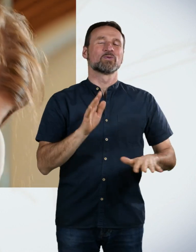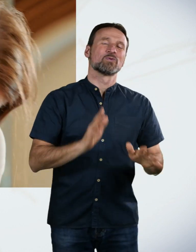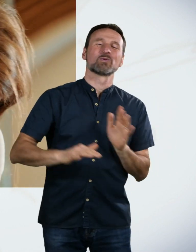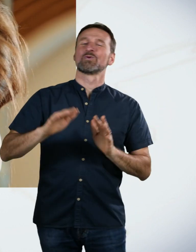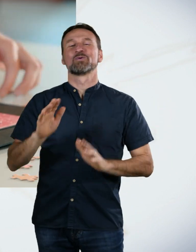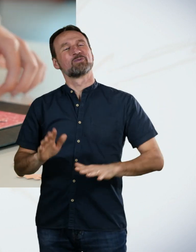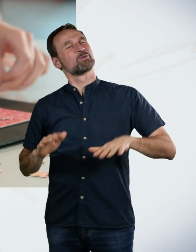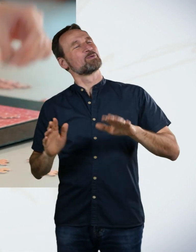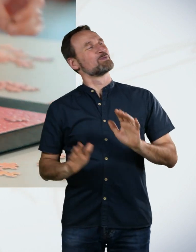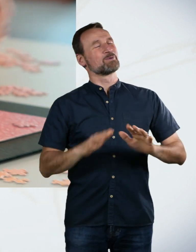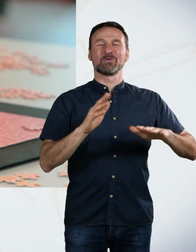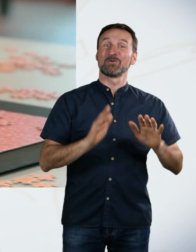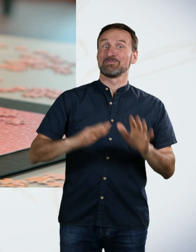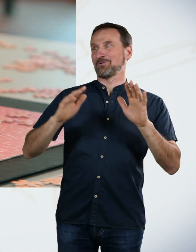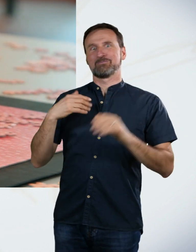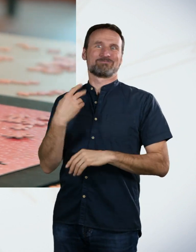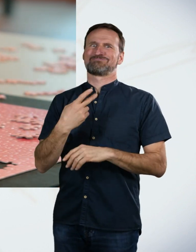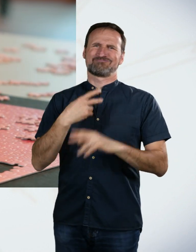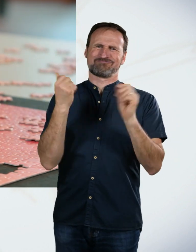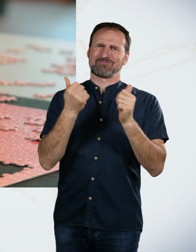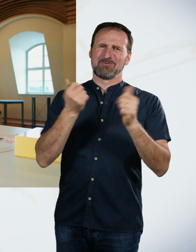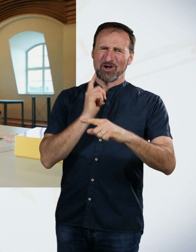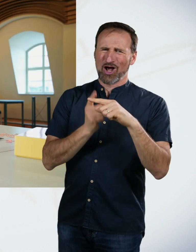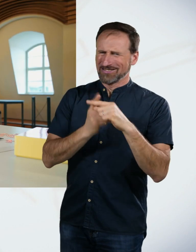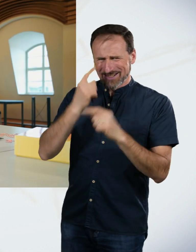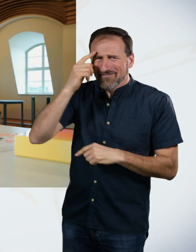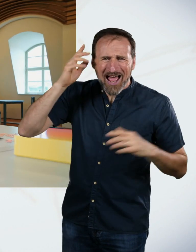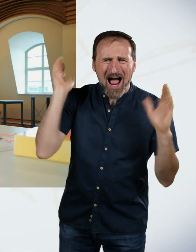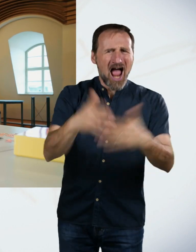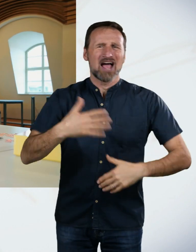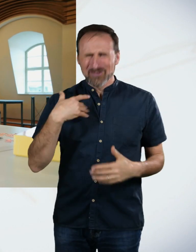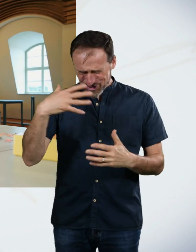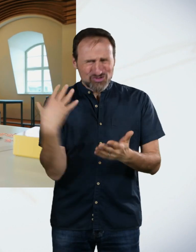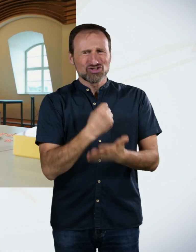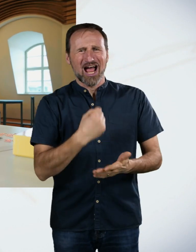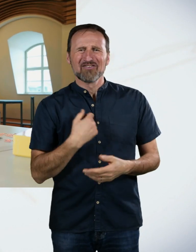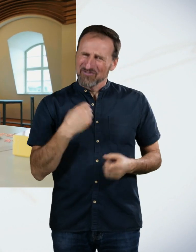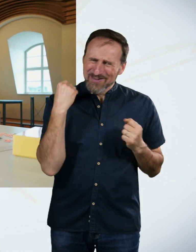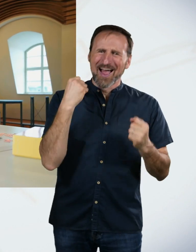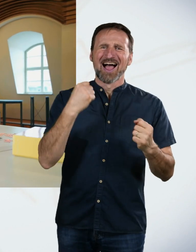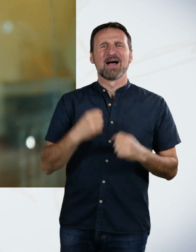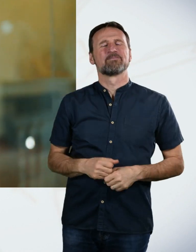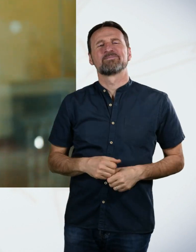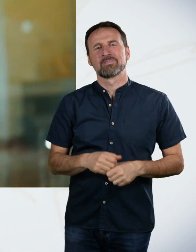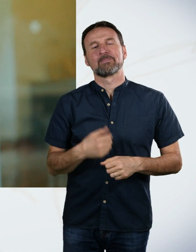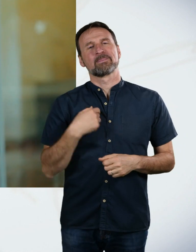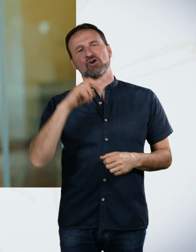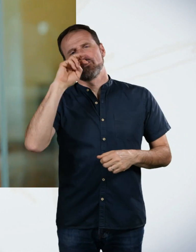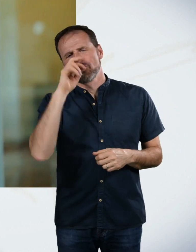Wir noch total positiver Dinge. Beim ersten Blick habe ich gedacht, das kriegen wir hin. Ich glaube, ich mache hin. Und ich habe die ganze Zeit versucht zu